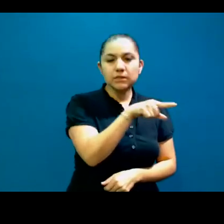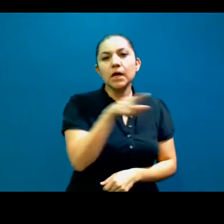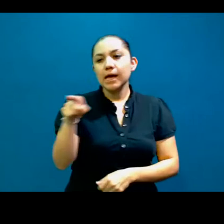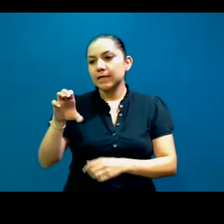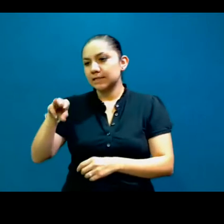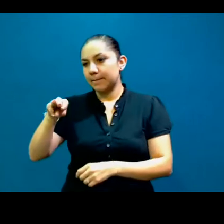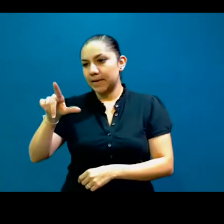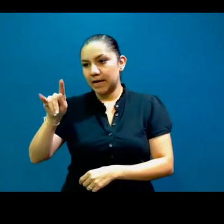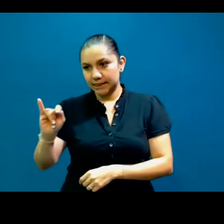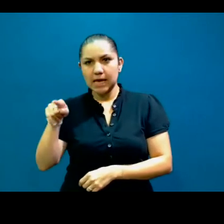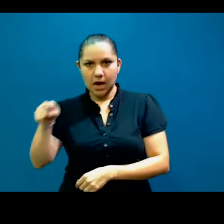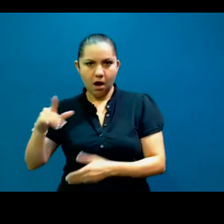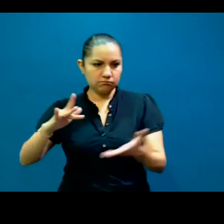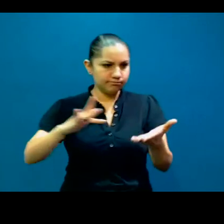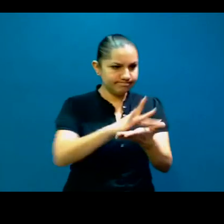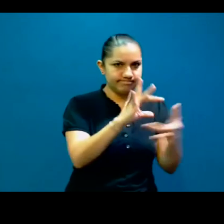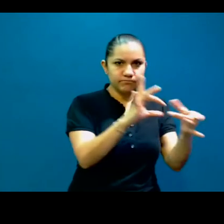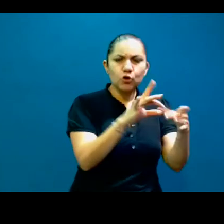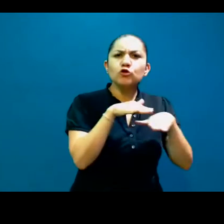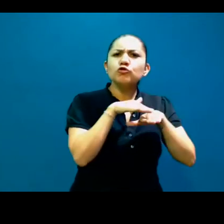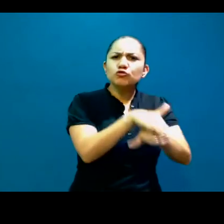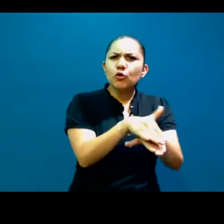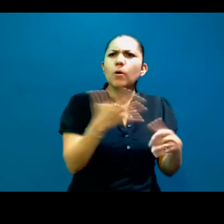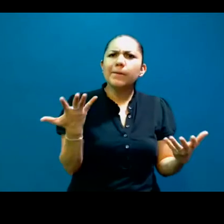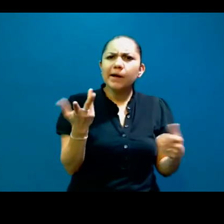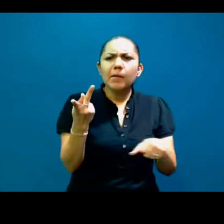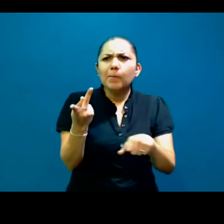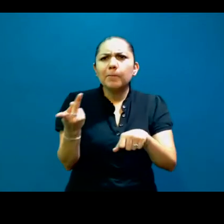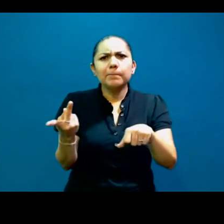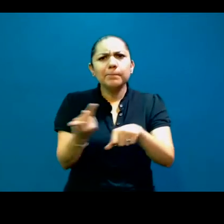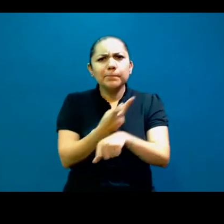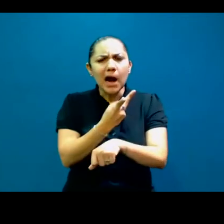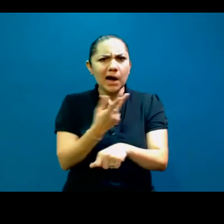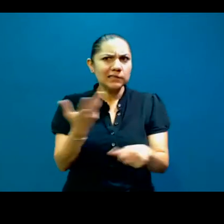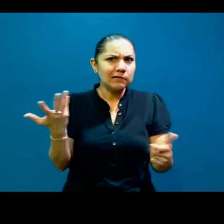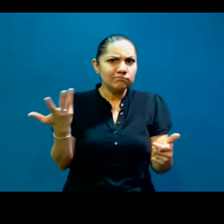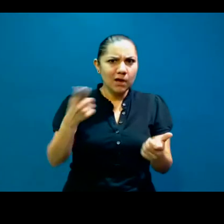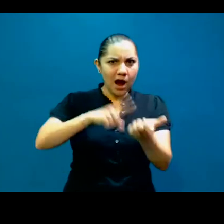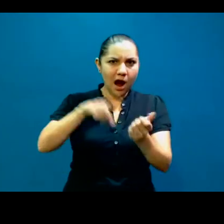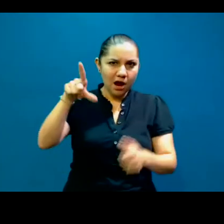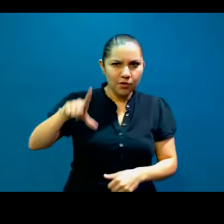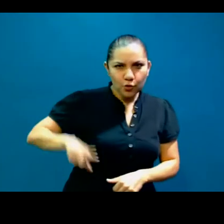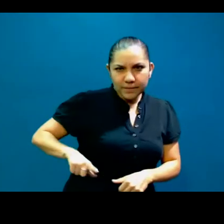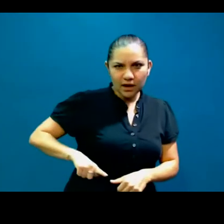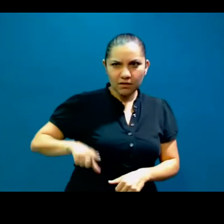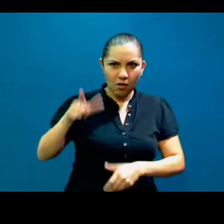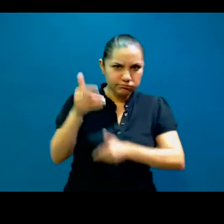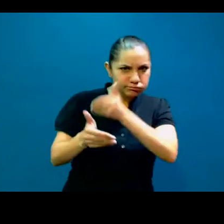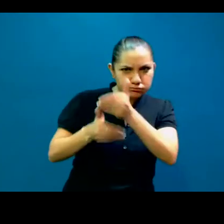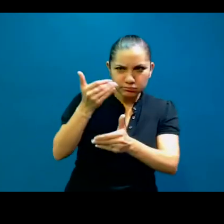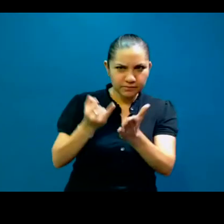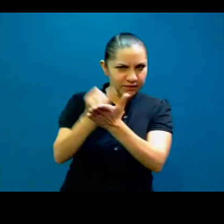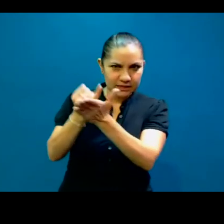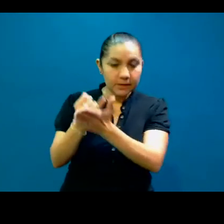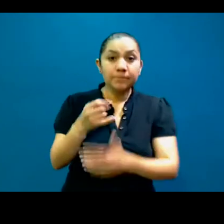Interpretación, en respuesta a eventos de incidencia política, tal cual. Porque, claro, nosotros como